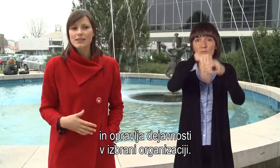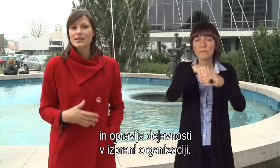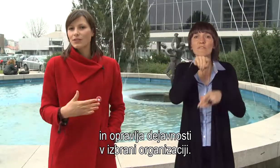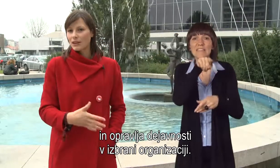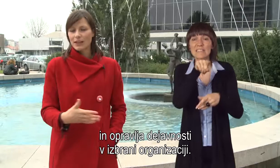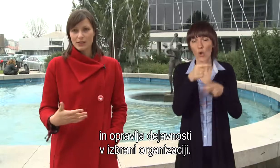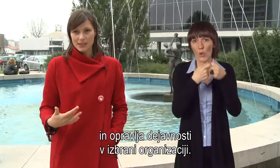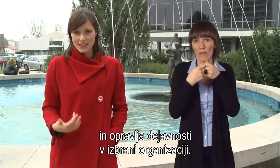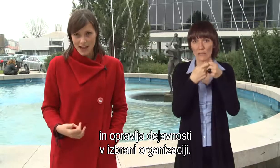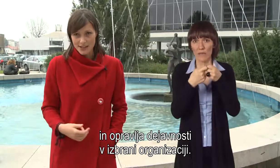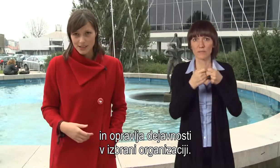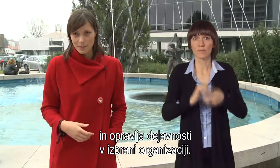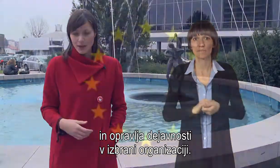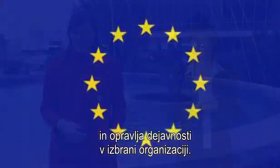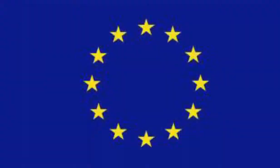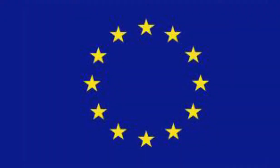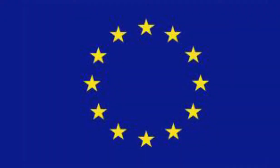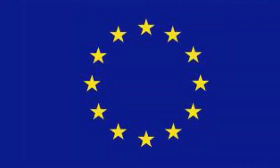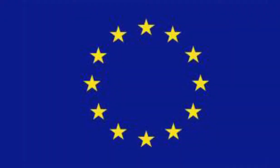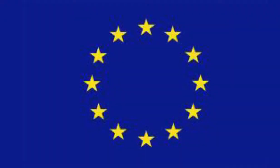aktivnosti v tej organizaciji.